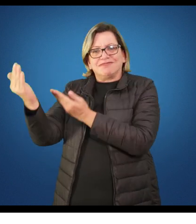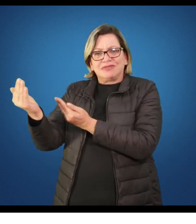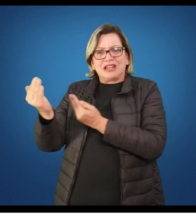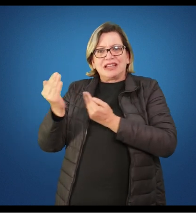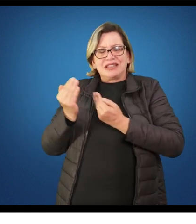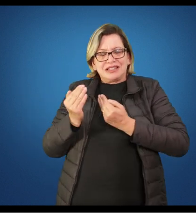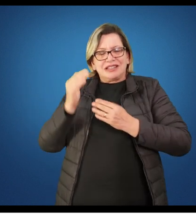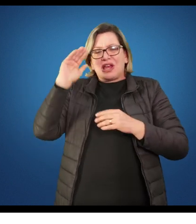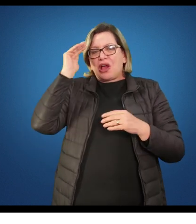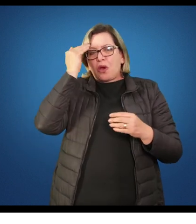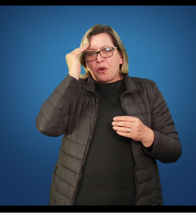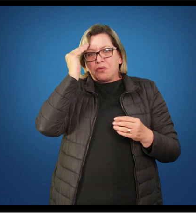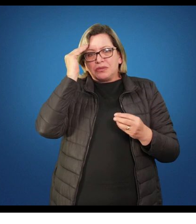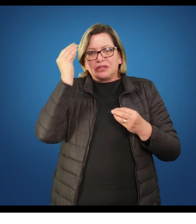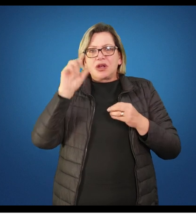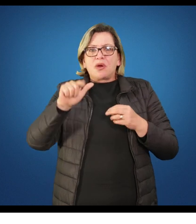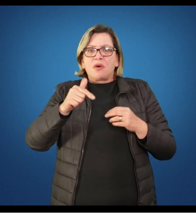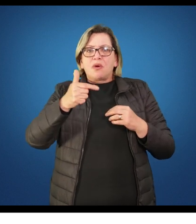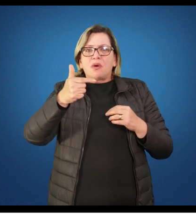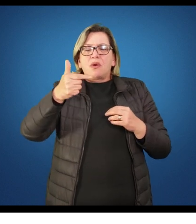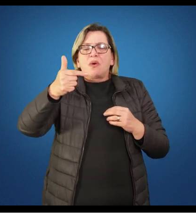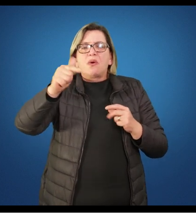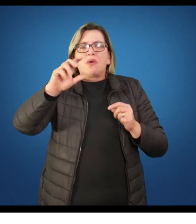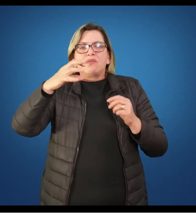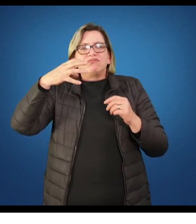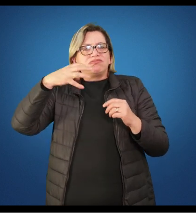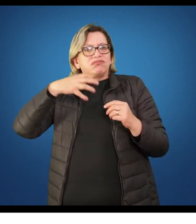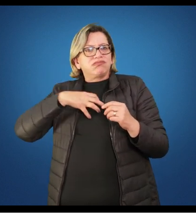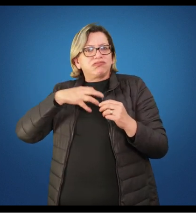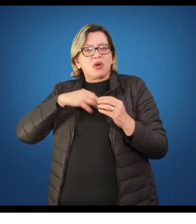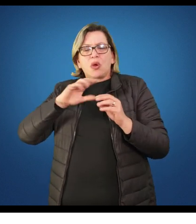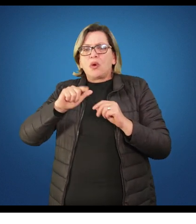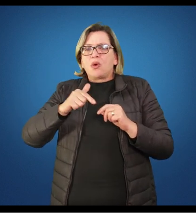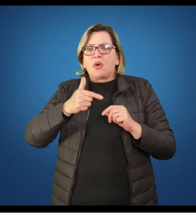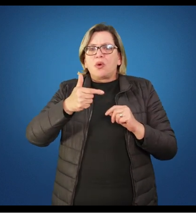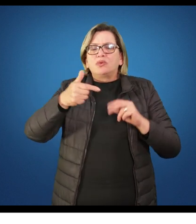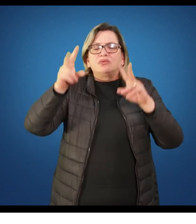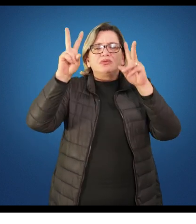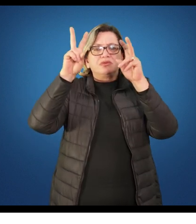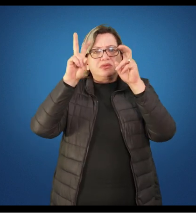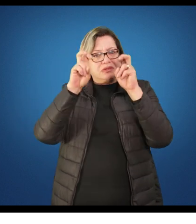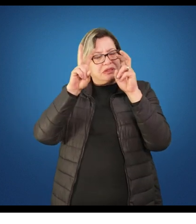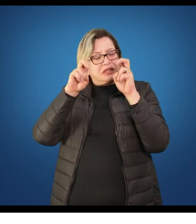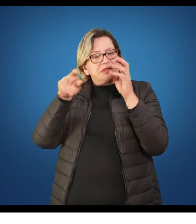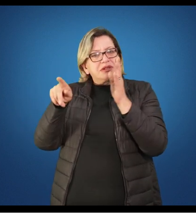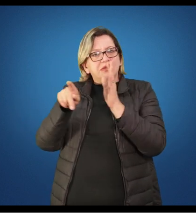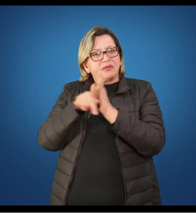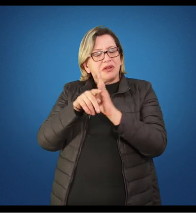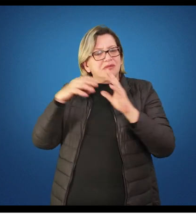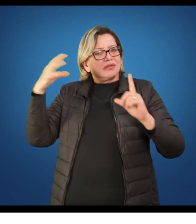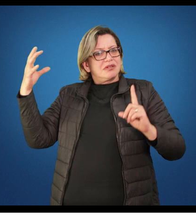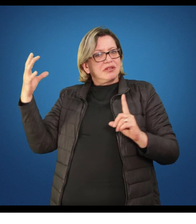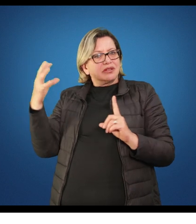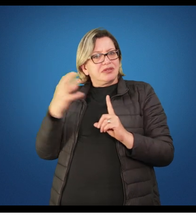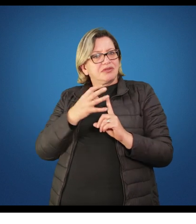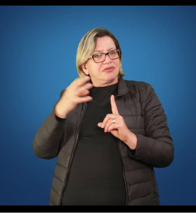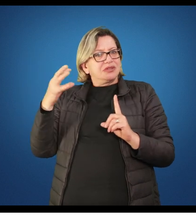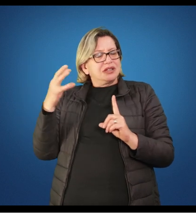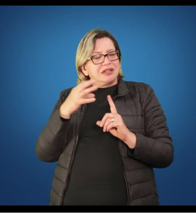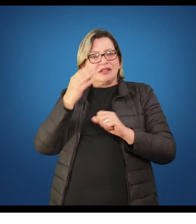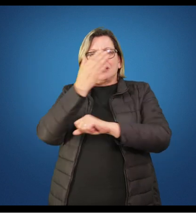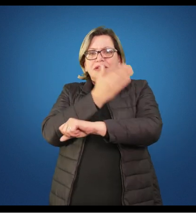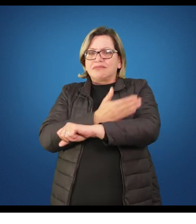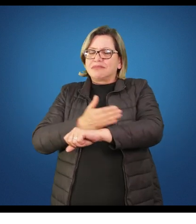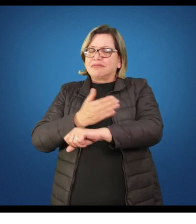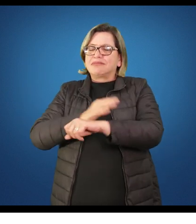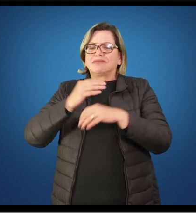a compreender também outras interfaces, outros complexos temáticos que influenciam nas diferentes práticas